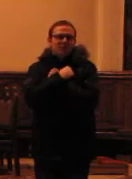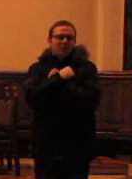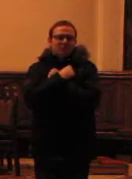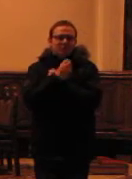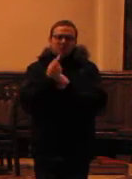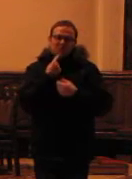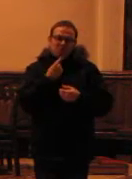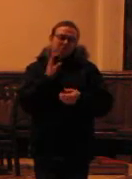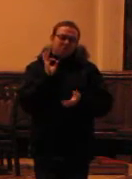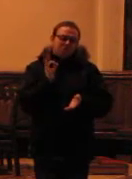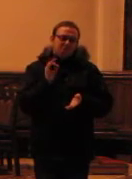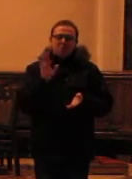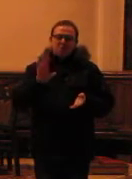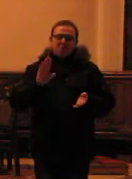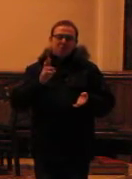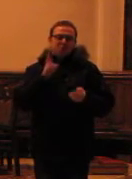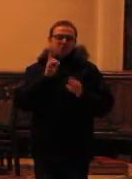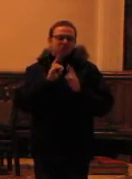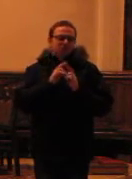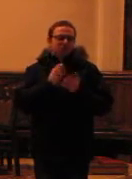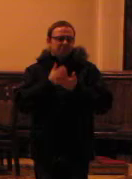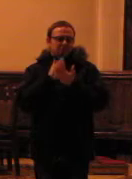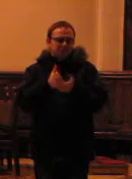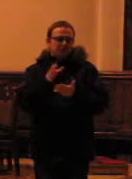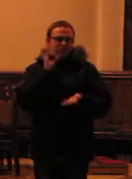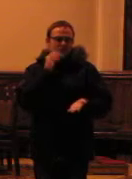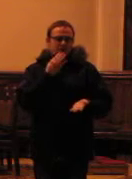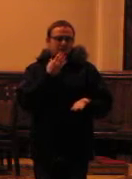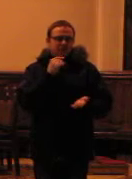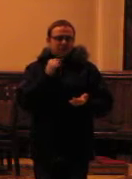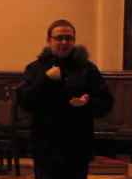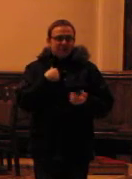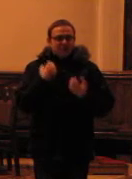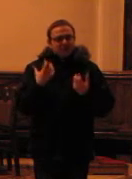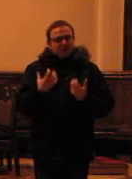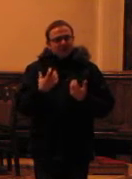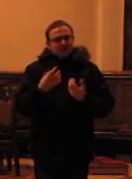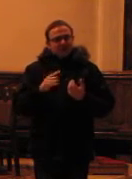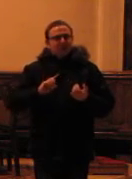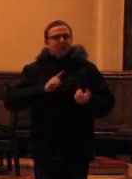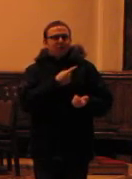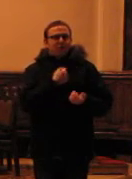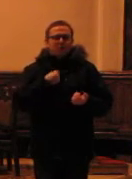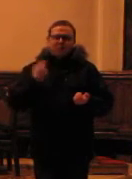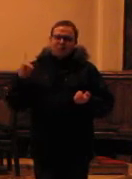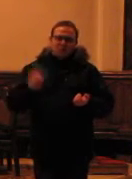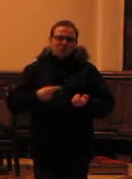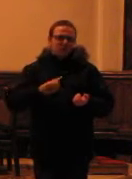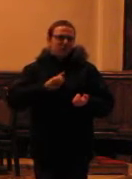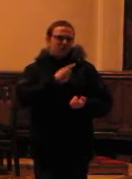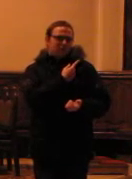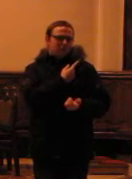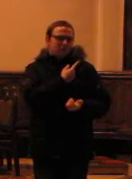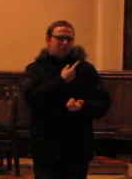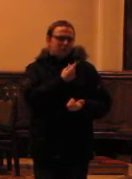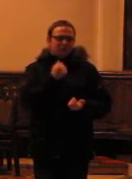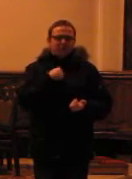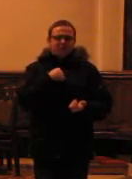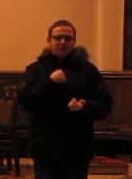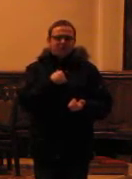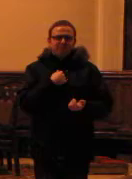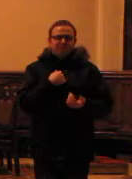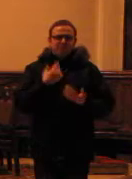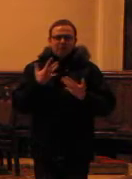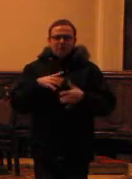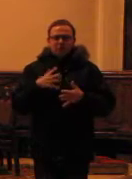pasznacją. Ale ja chcę kochać. Ja muszę kochać. Ja nie mam zamiaru